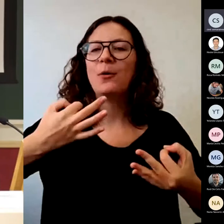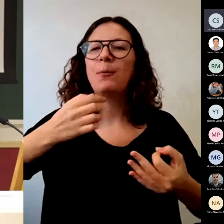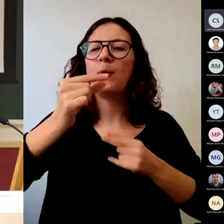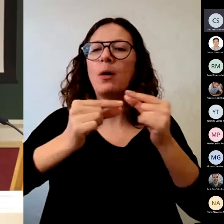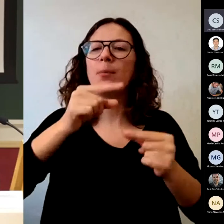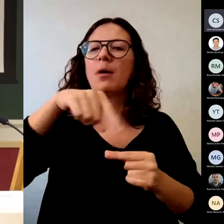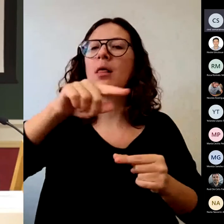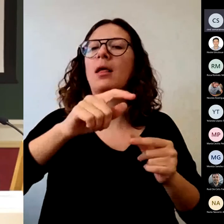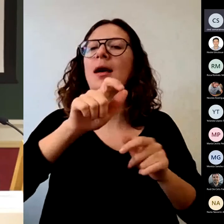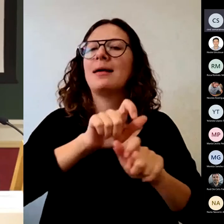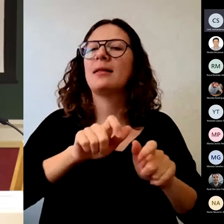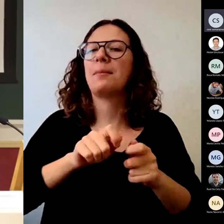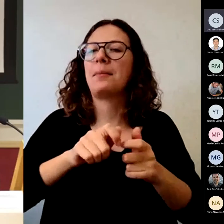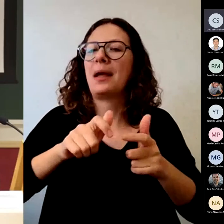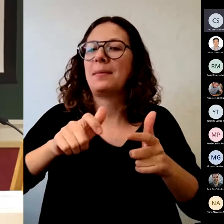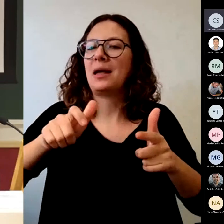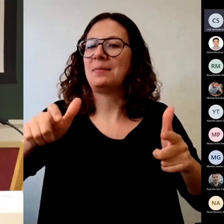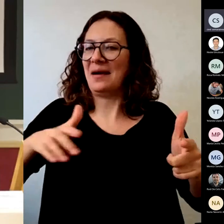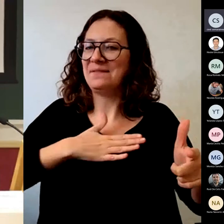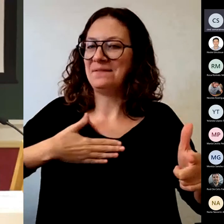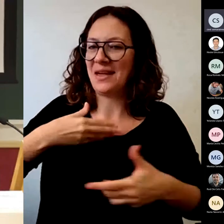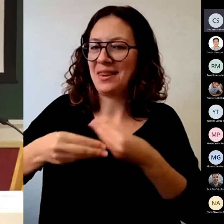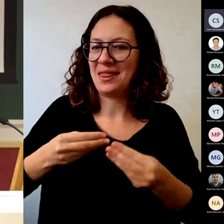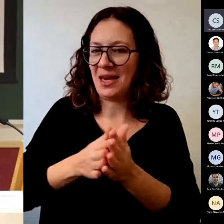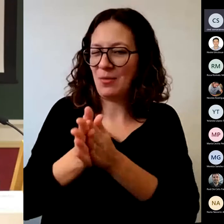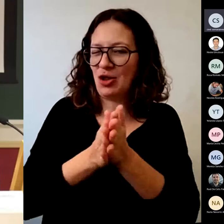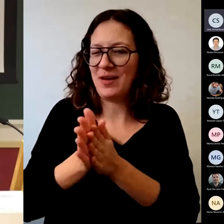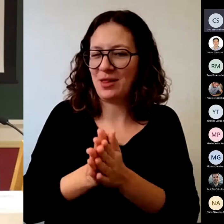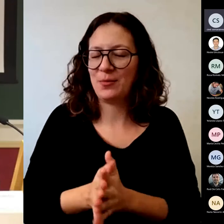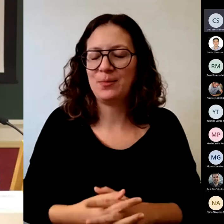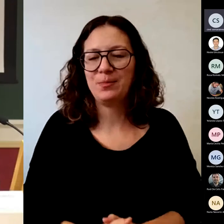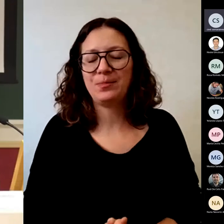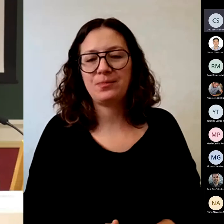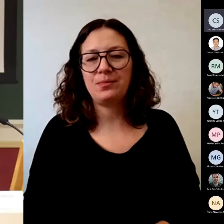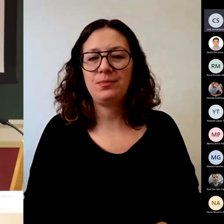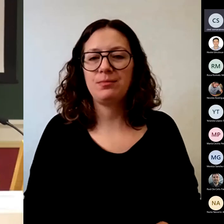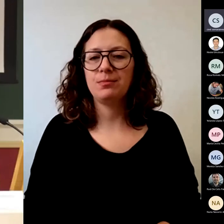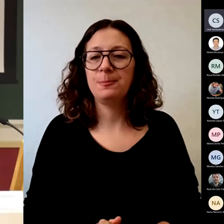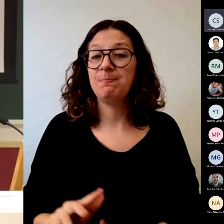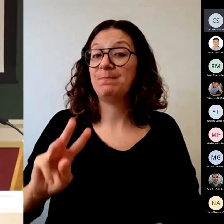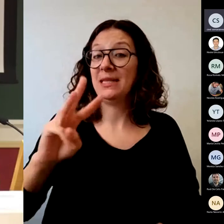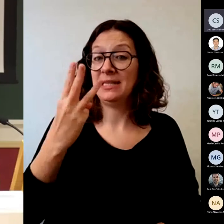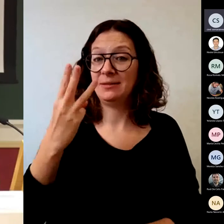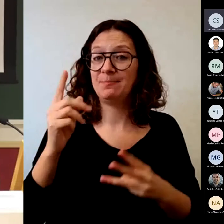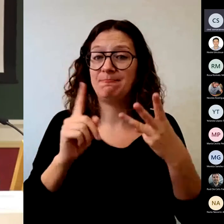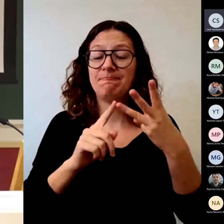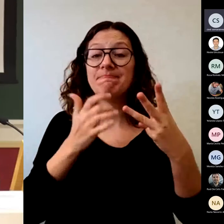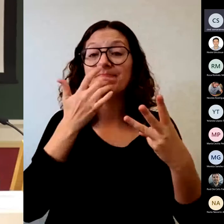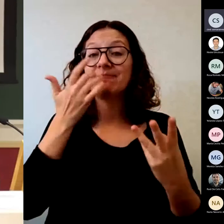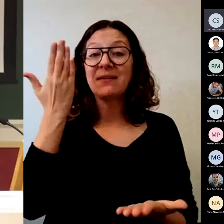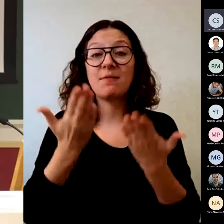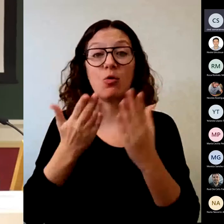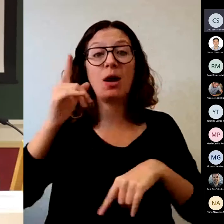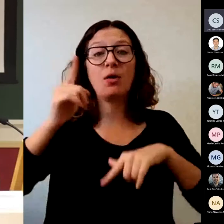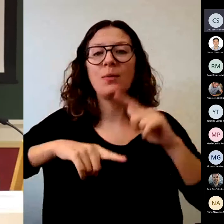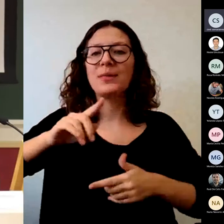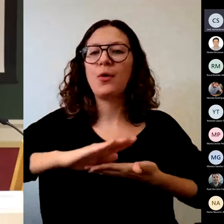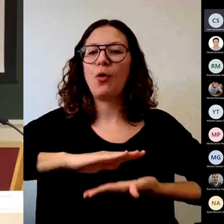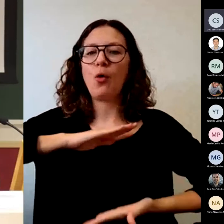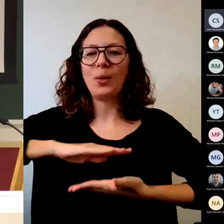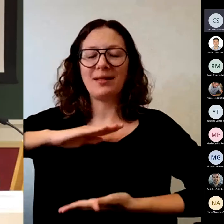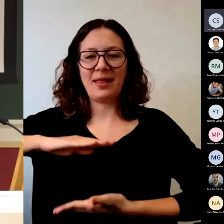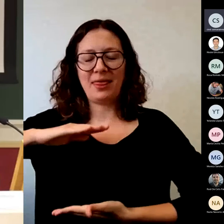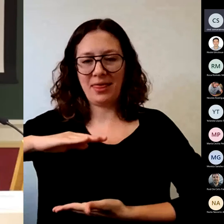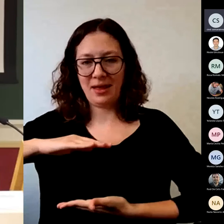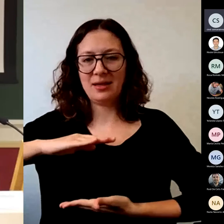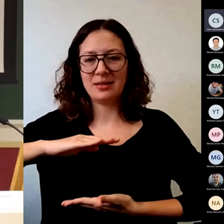punto tres. Cuando evaluamos por competencias o evaluamos cuando hemos introducido